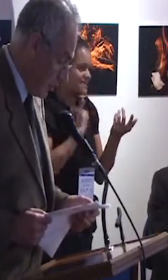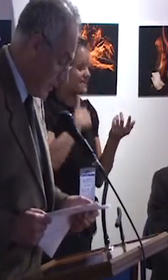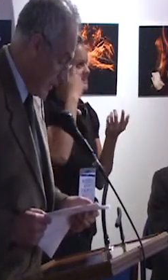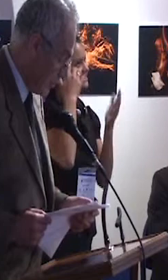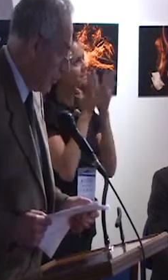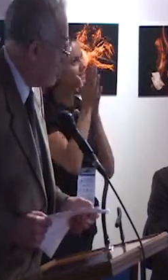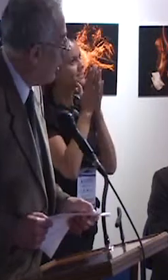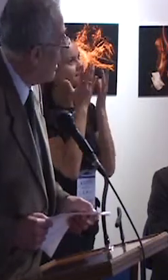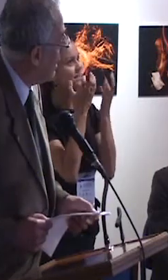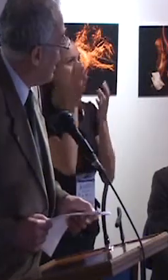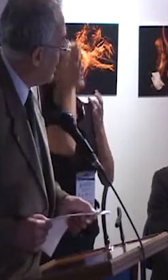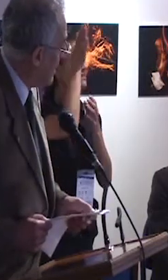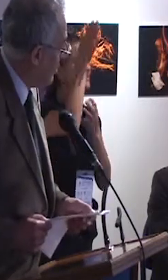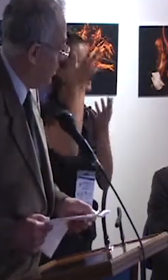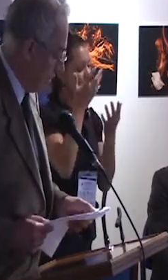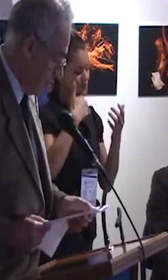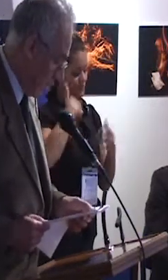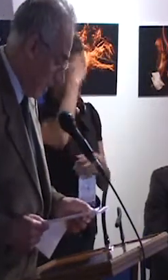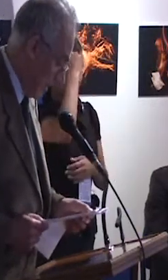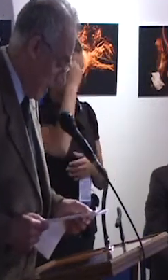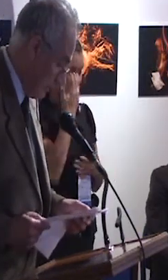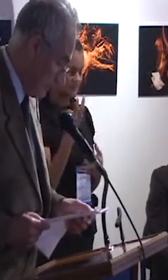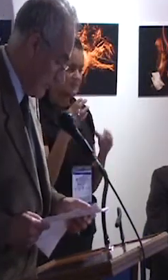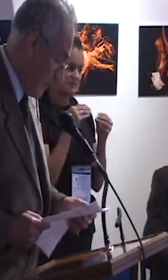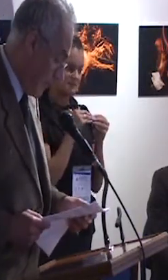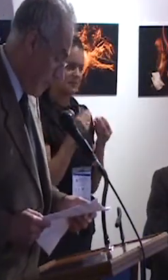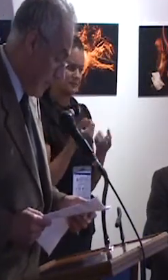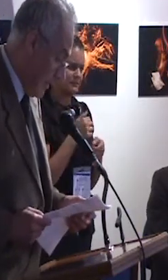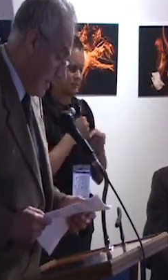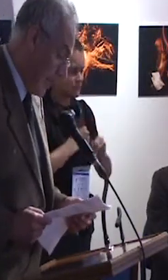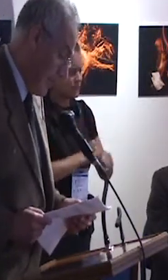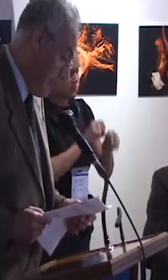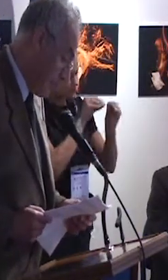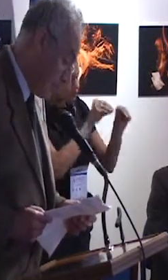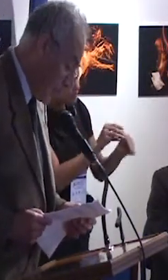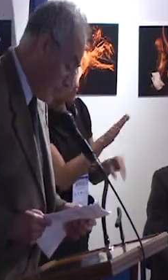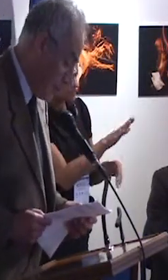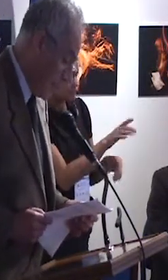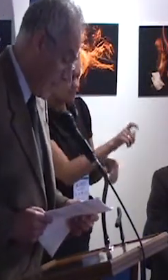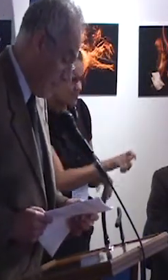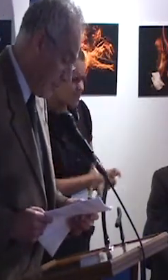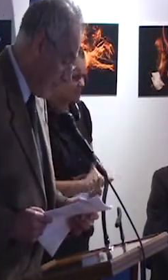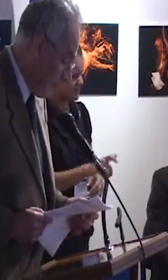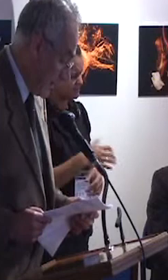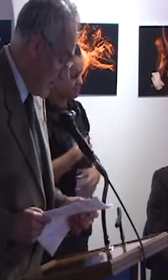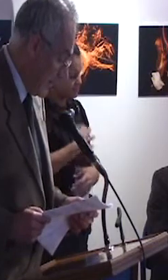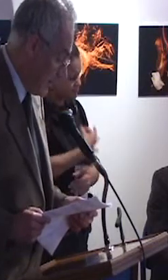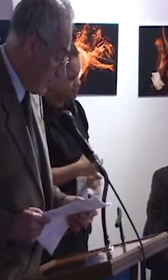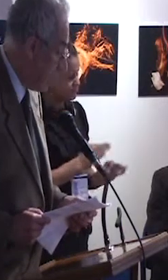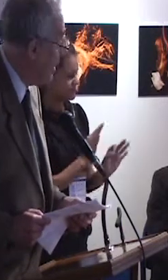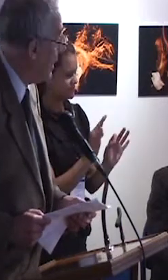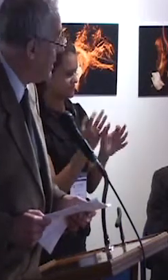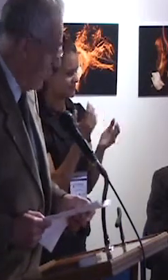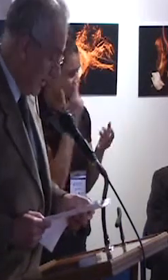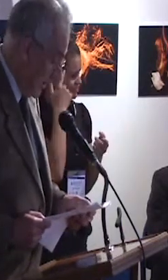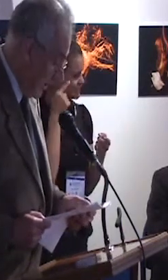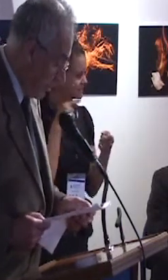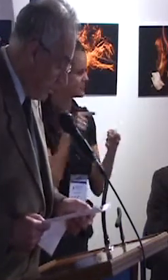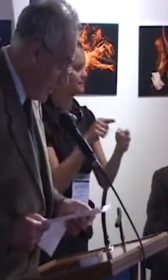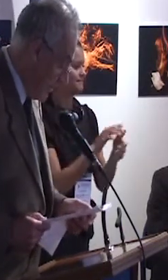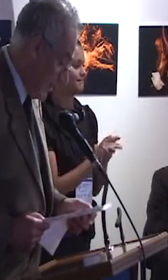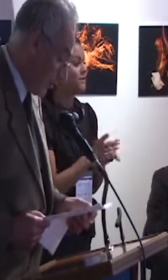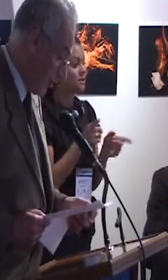y con nuestras opciones de ejercicio de ciudadanía. También, por supuesto, tendremos que compartir en estos días,